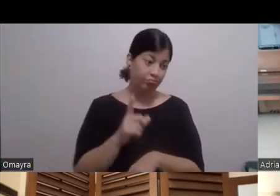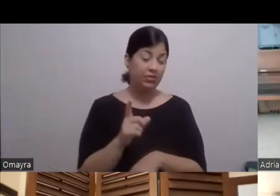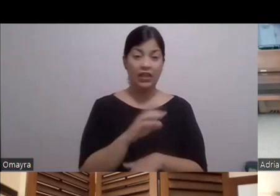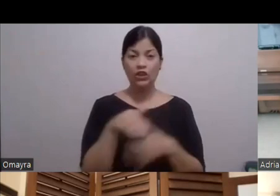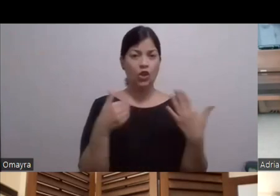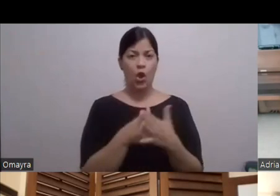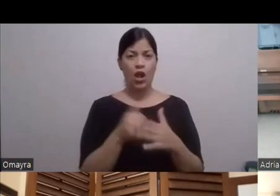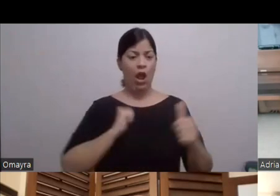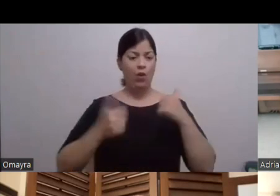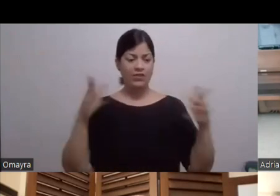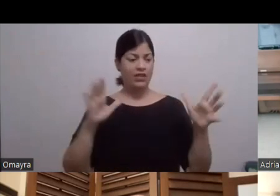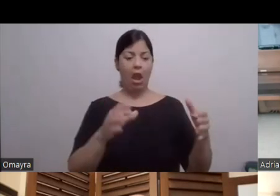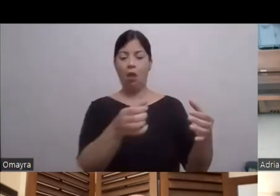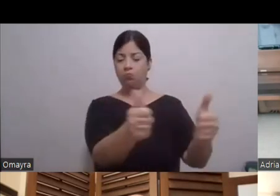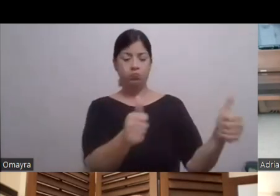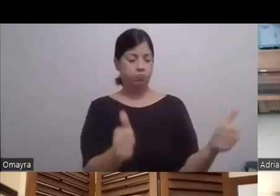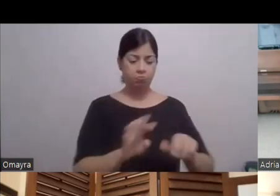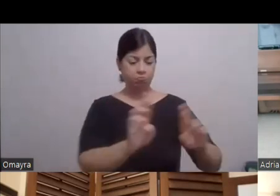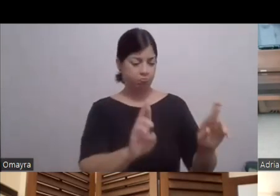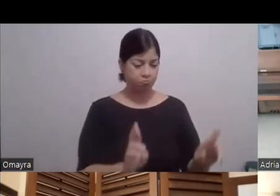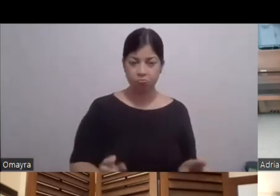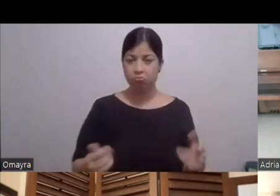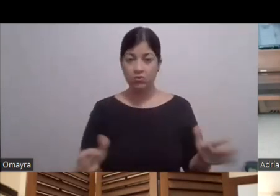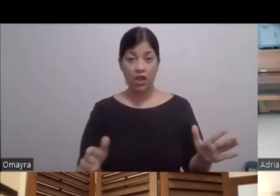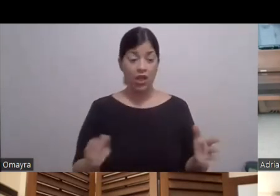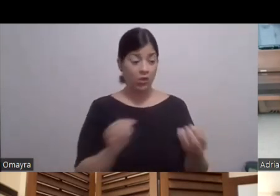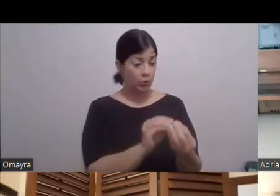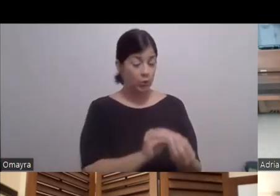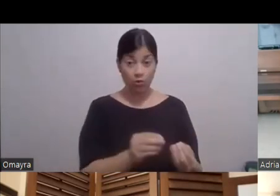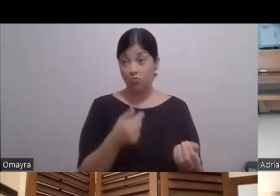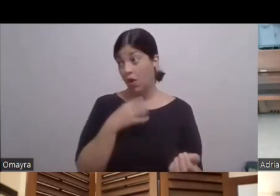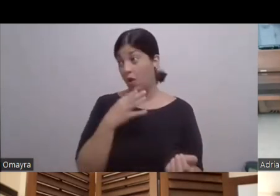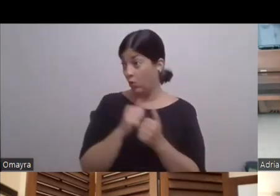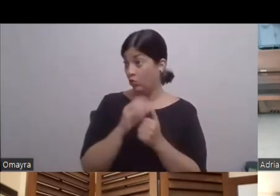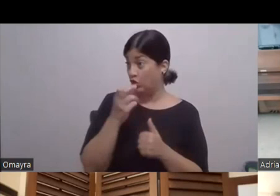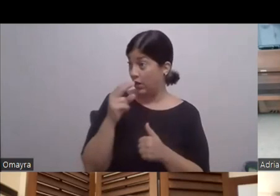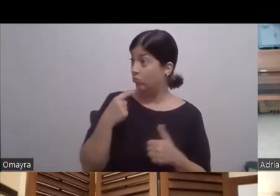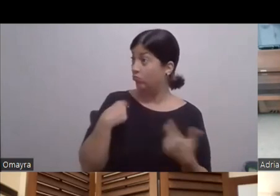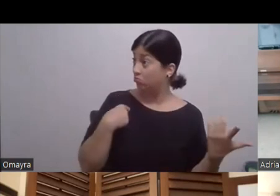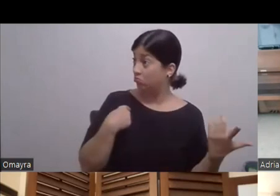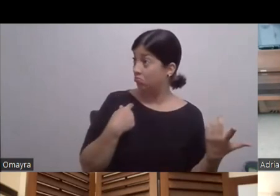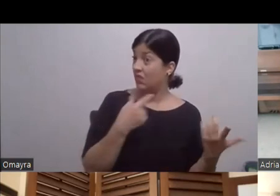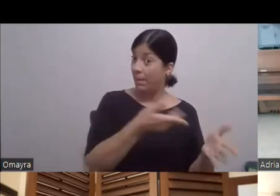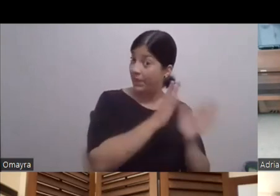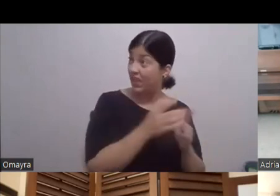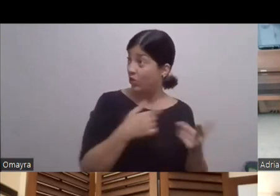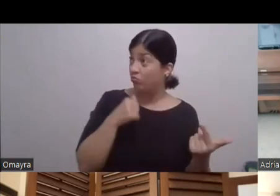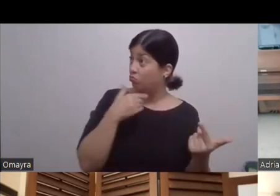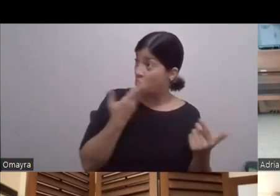Para Pule cosas Y obviamente Hablé con Cheo Le pedí Mira Me están pidiendo esto Contigo no hay ningún problema Y Cheo fue muy abierto Me dijo